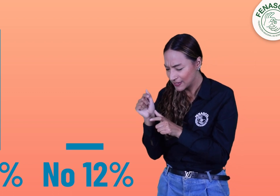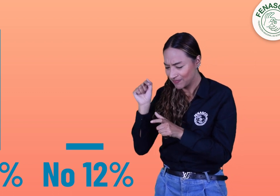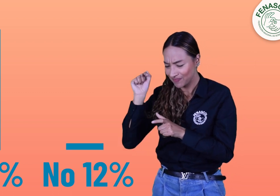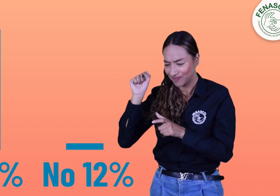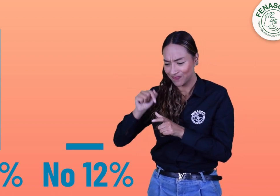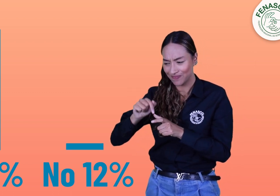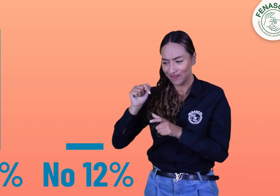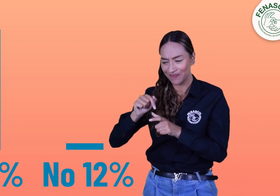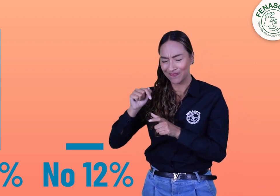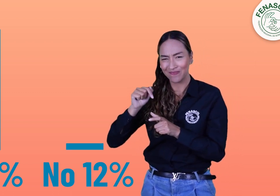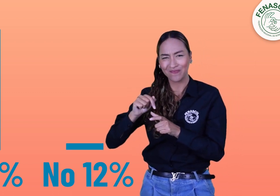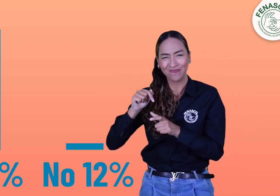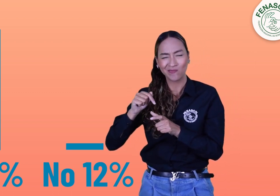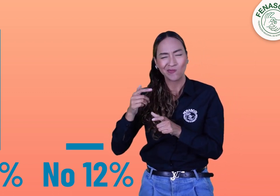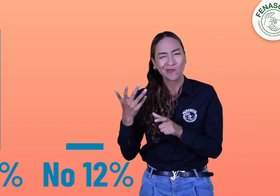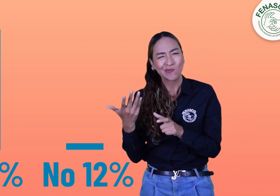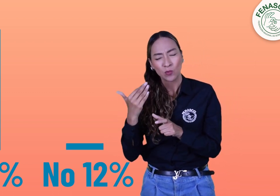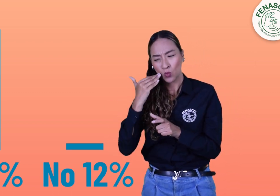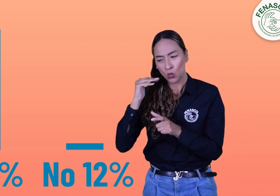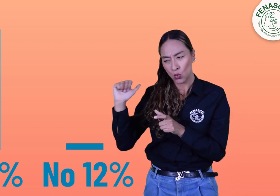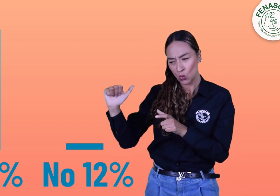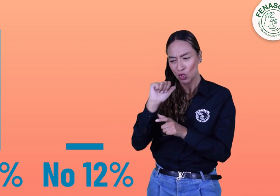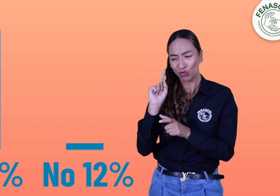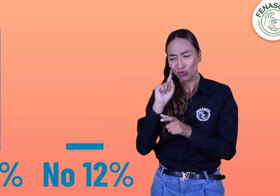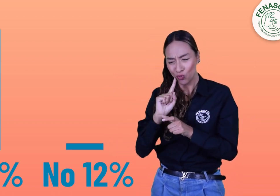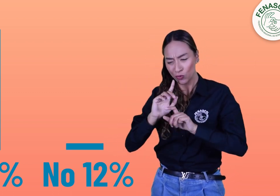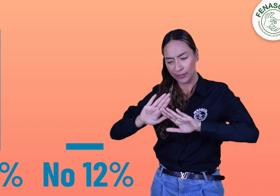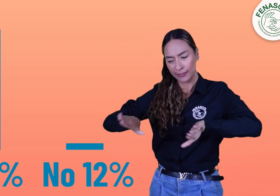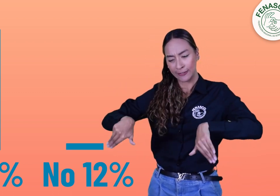de las asociaciones que no tienen mujeres en estos cargos.